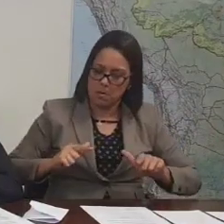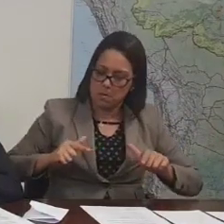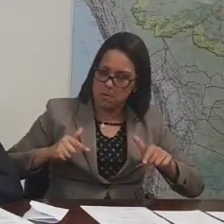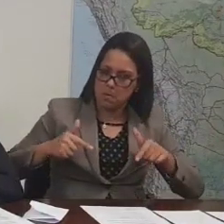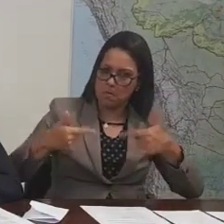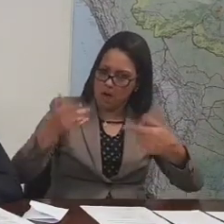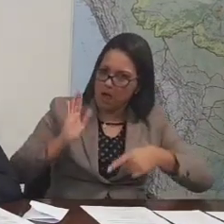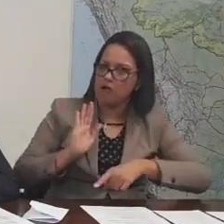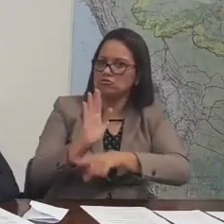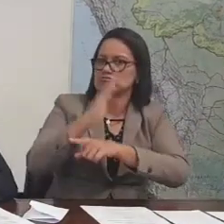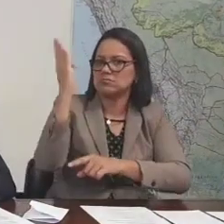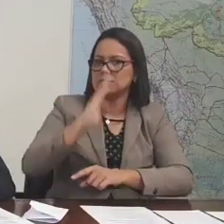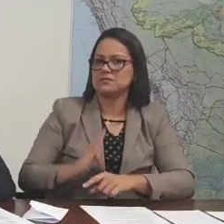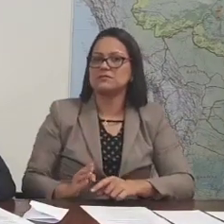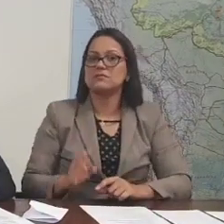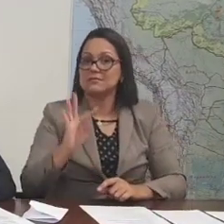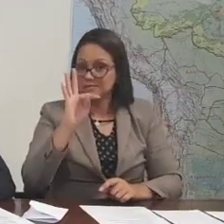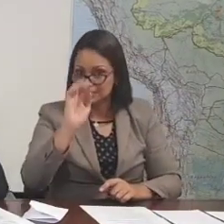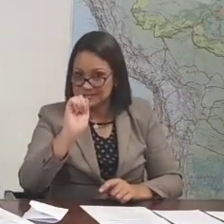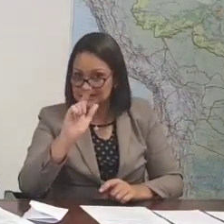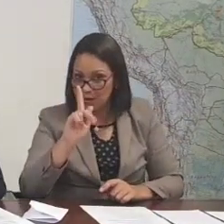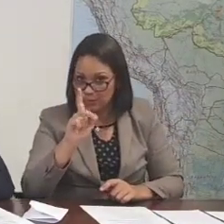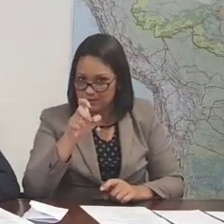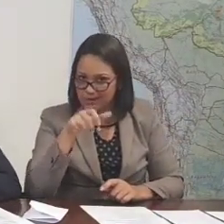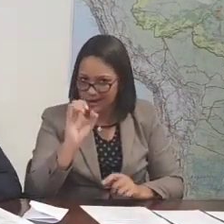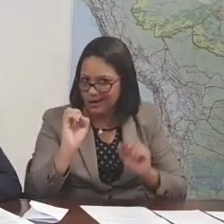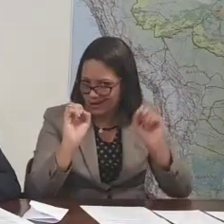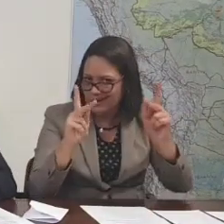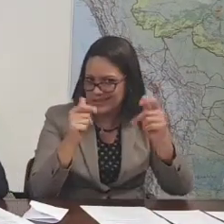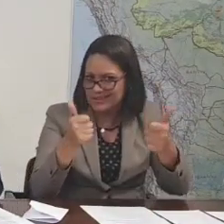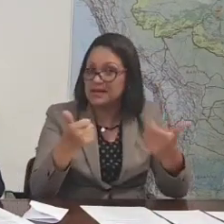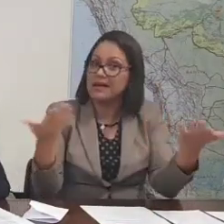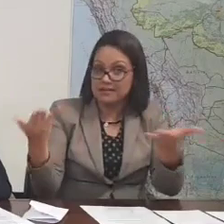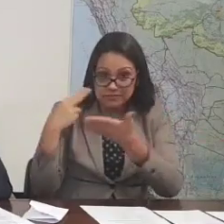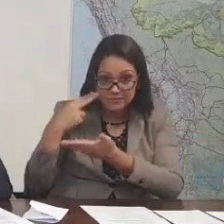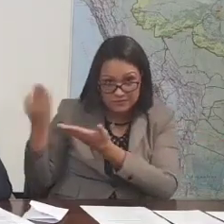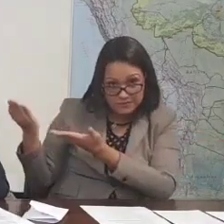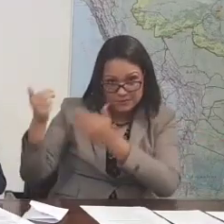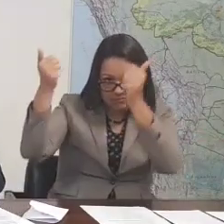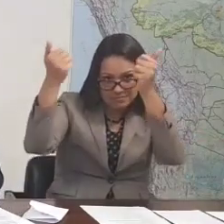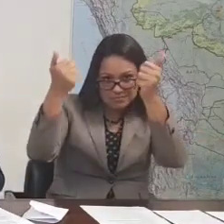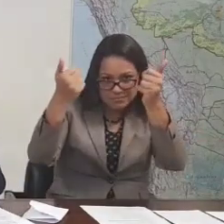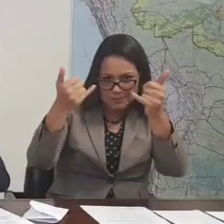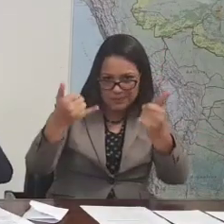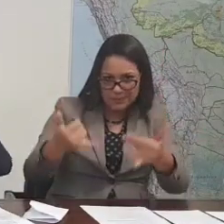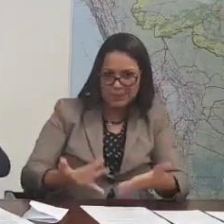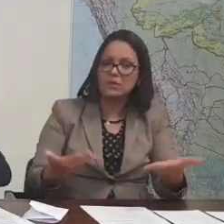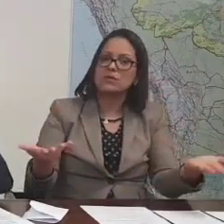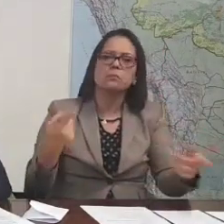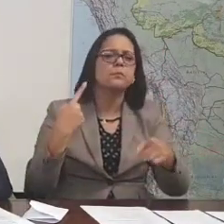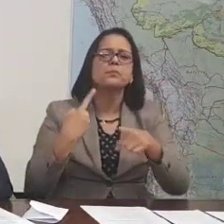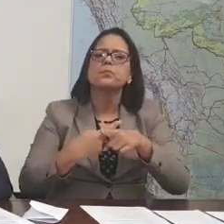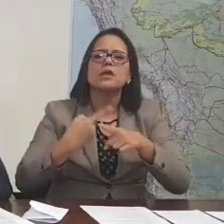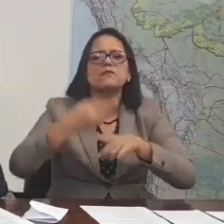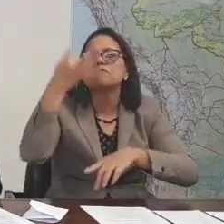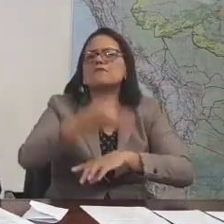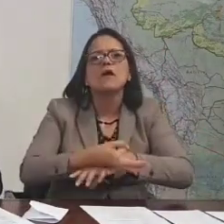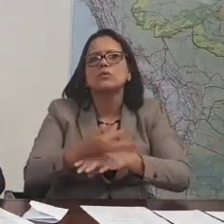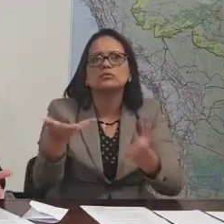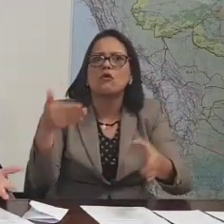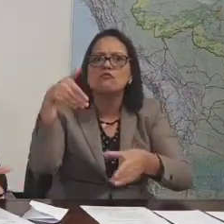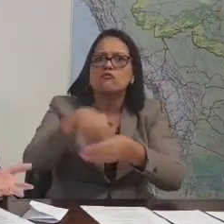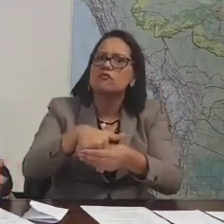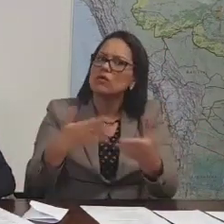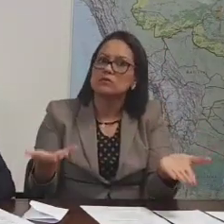nosso país. Ok. Bem, está mais do que justificada, explicada a situação dela, por que ela foi para a área e,